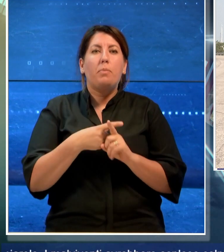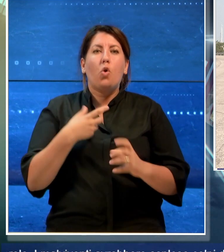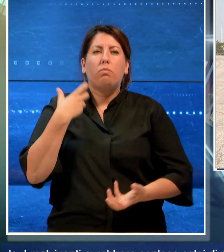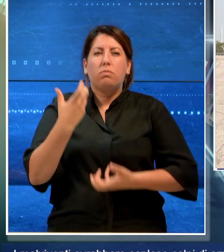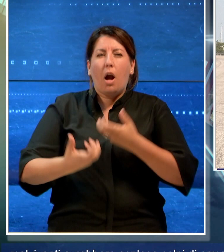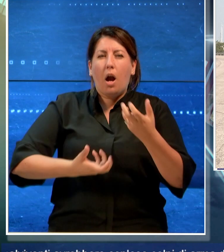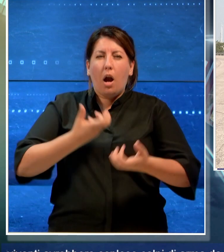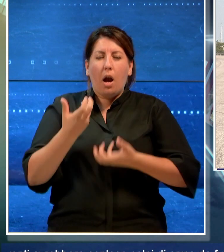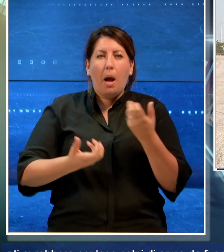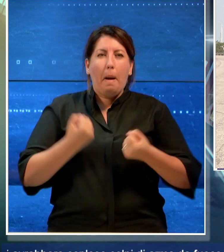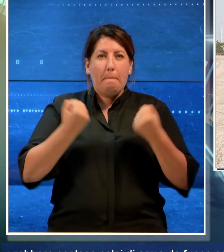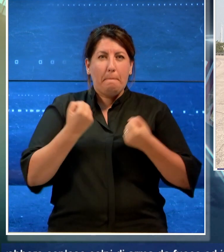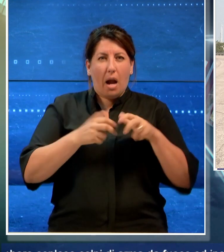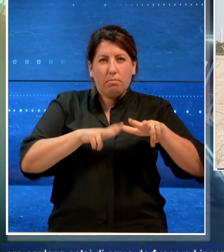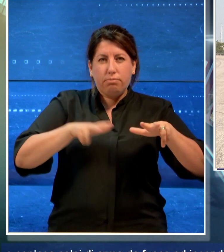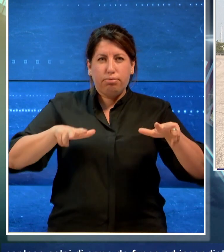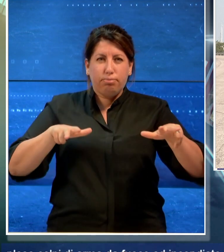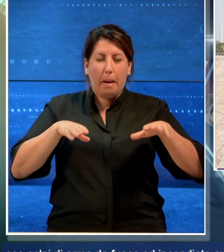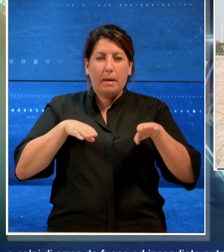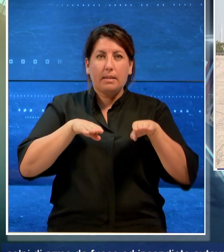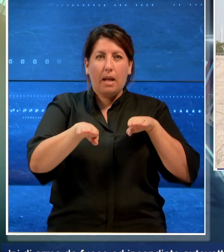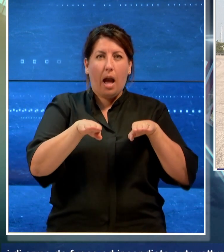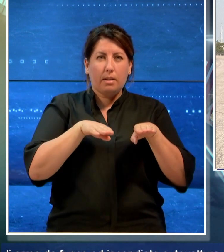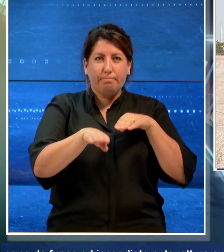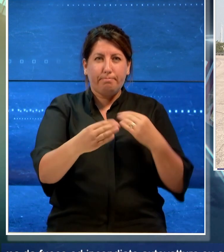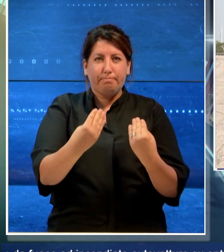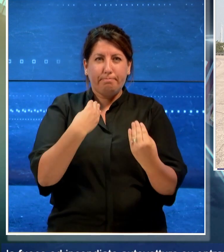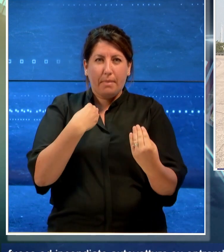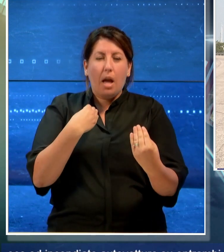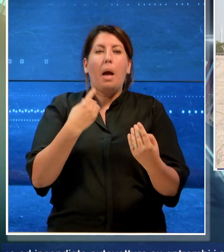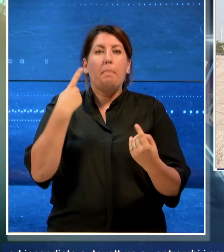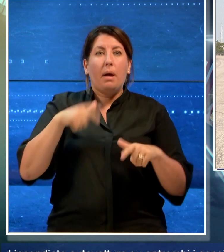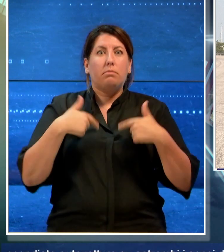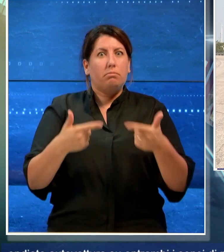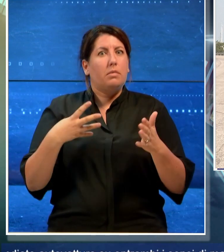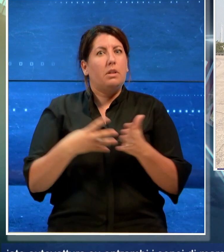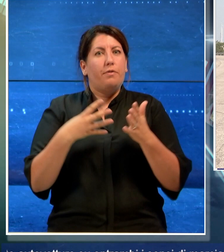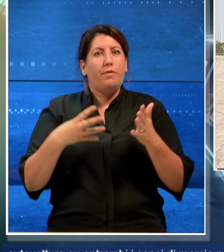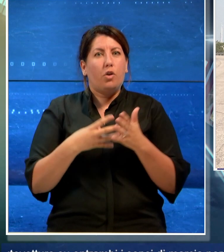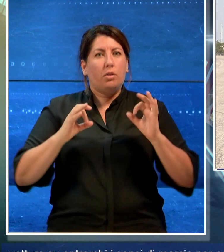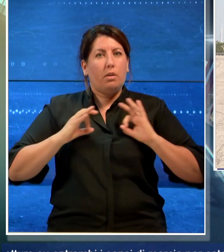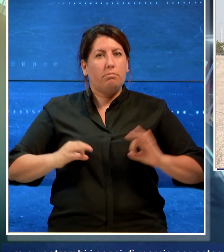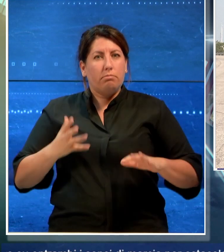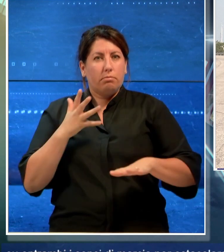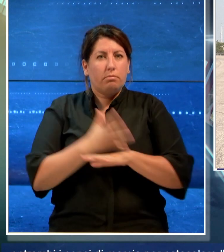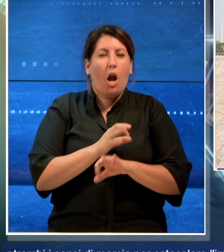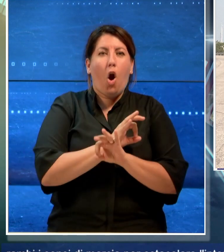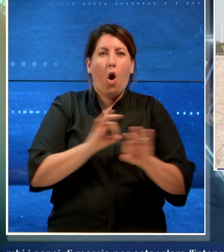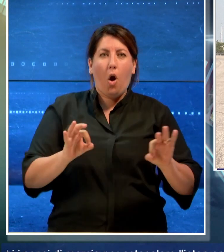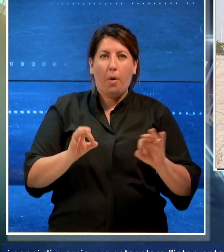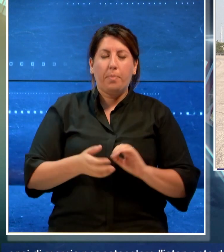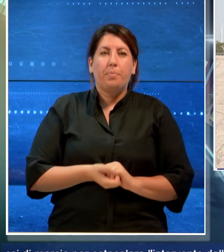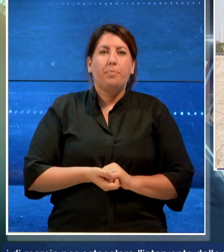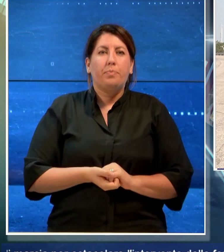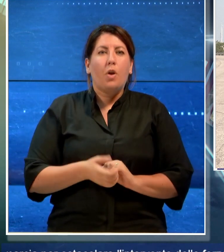autovetture su entrambi i sensi di marcia, per ostacolare l'intervento delle forze dell'ordine. Non si